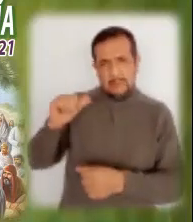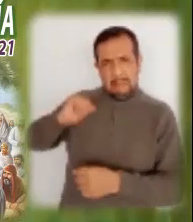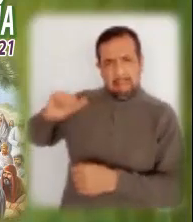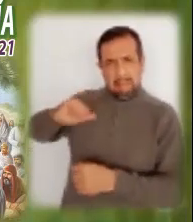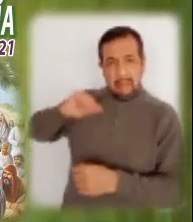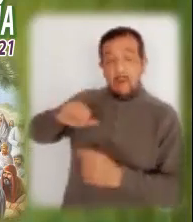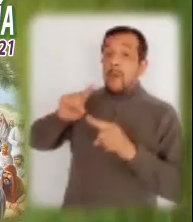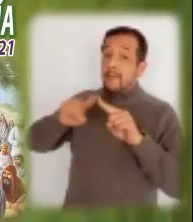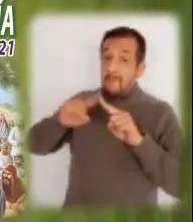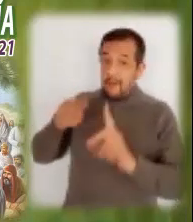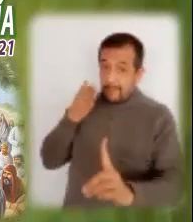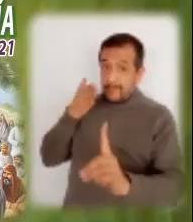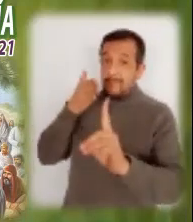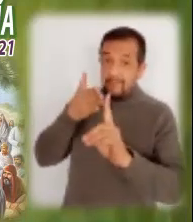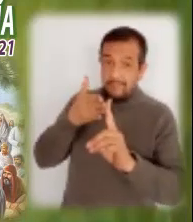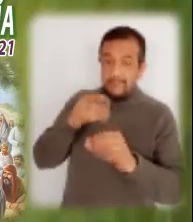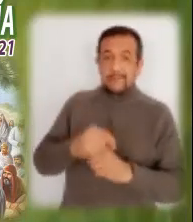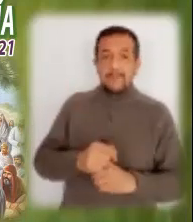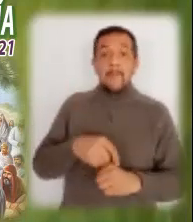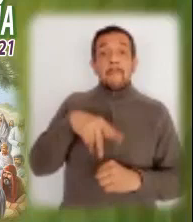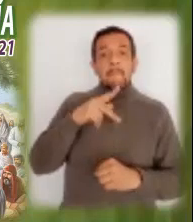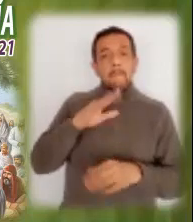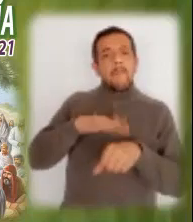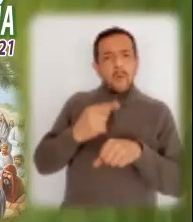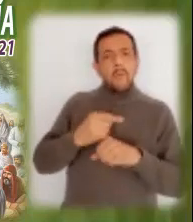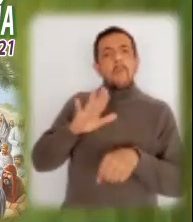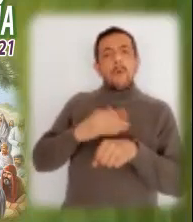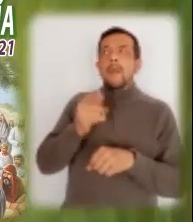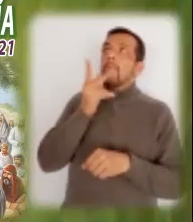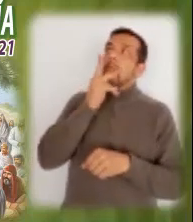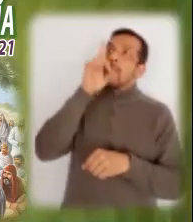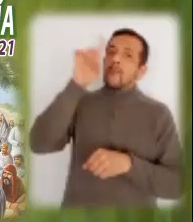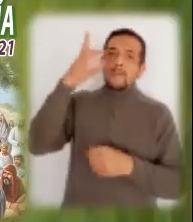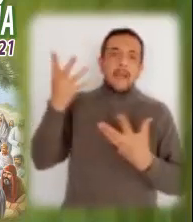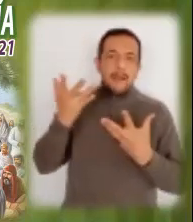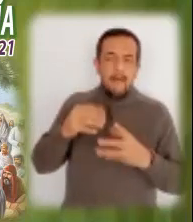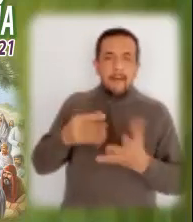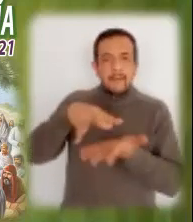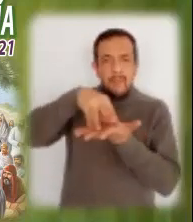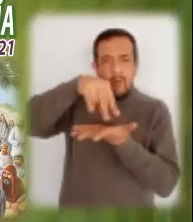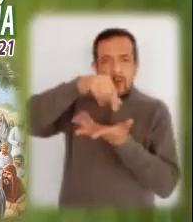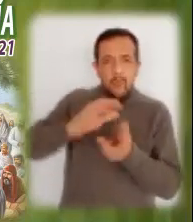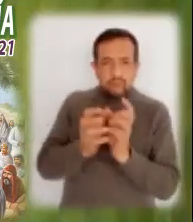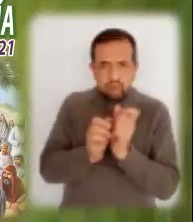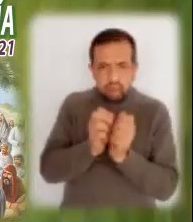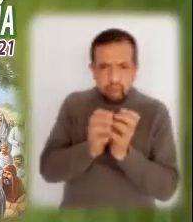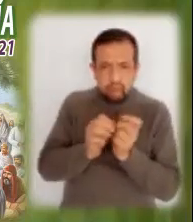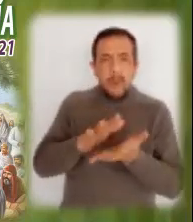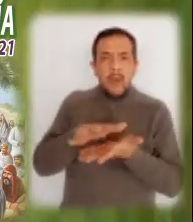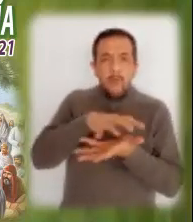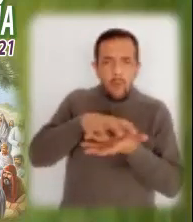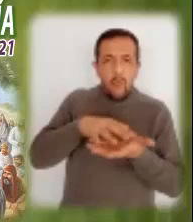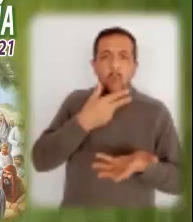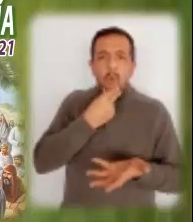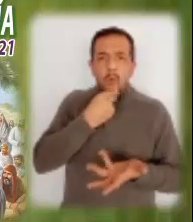antigua y tiene otros intereses. Nos habla de Dios como de un alfarero que se pone a formar del polvo de la